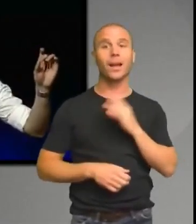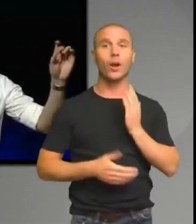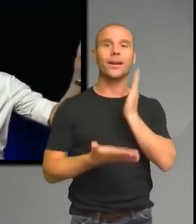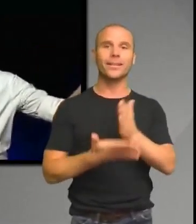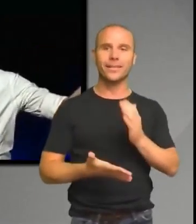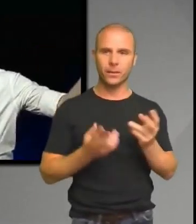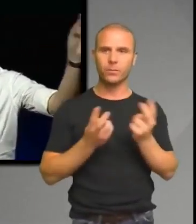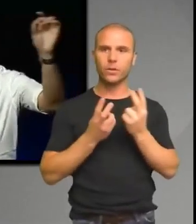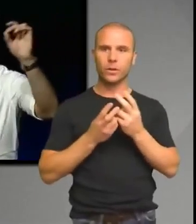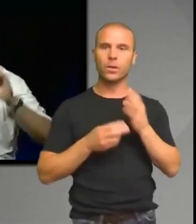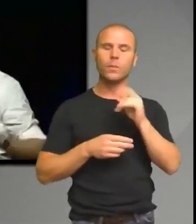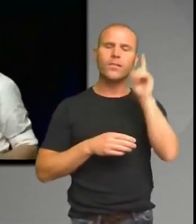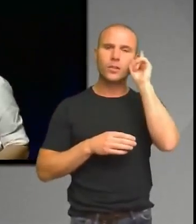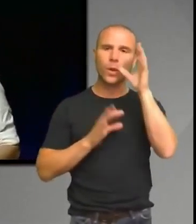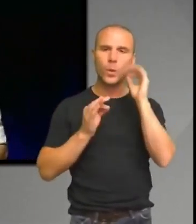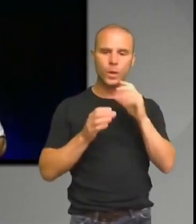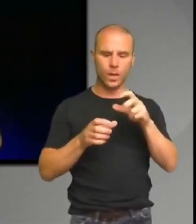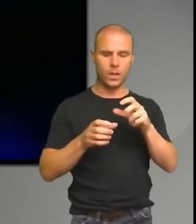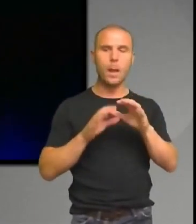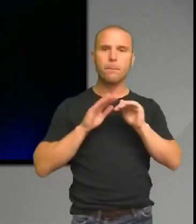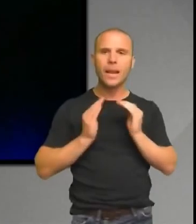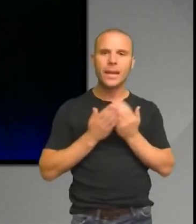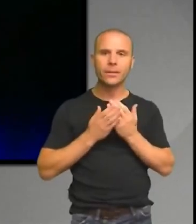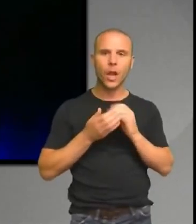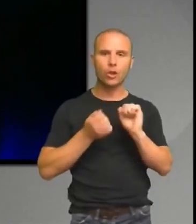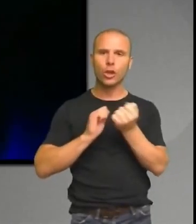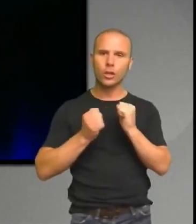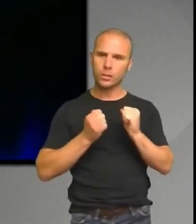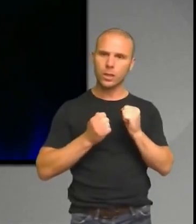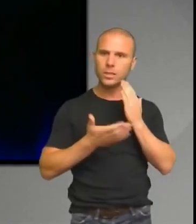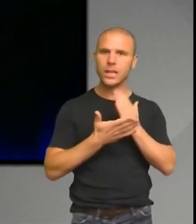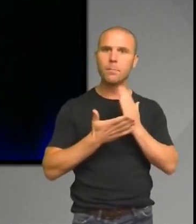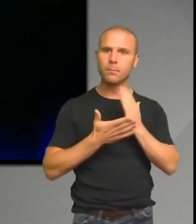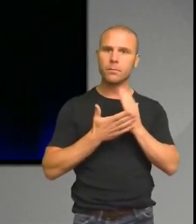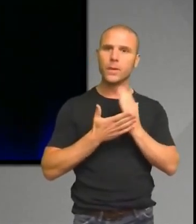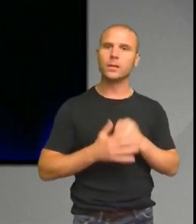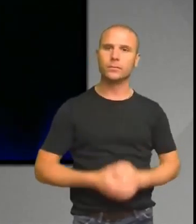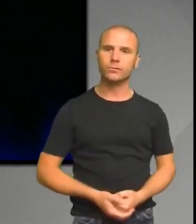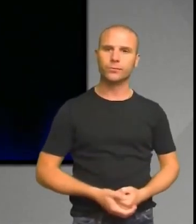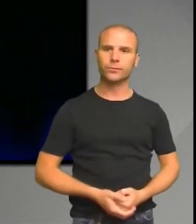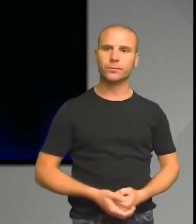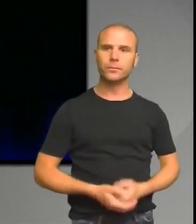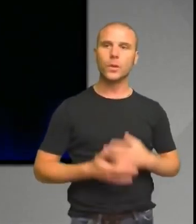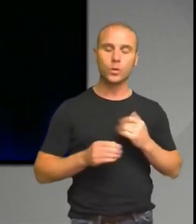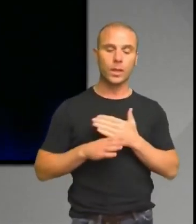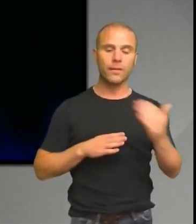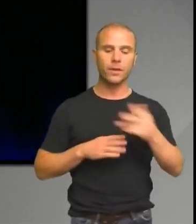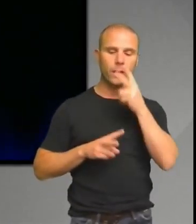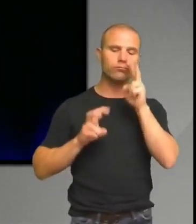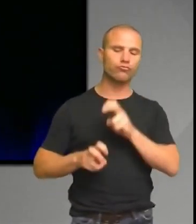av hittas rörelser överens bättre med den modellen. Det också gissade senare att solen är en